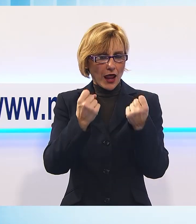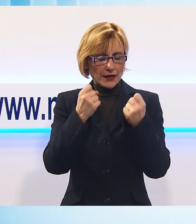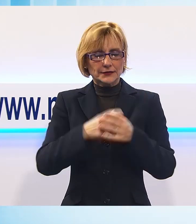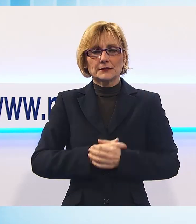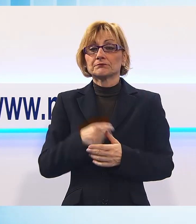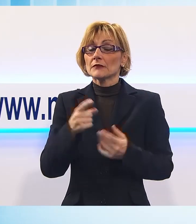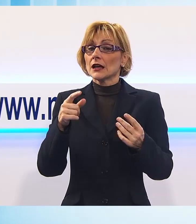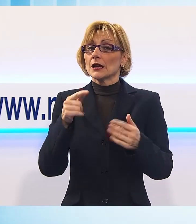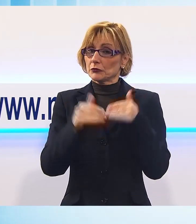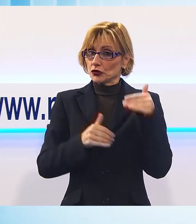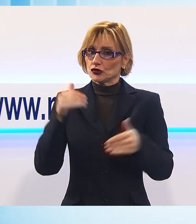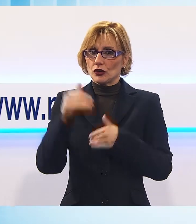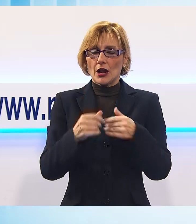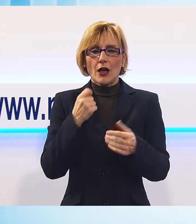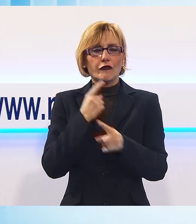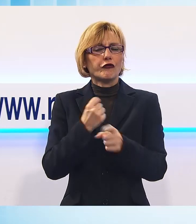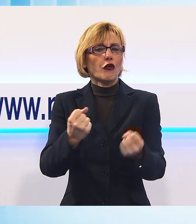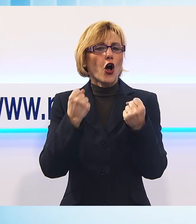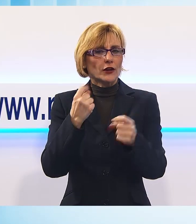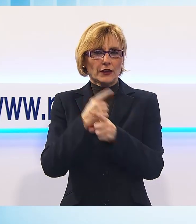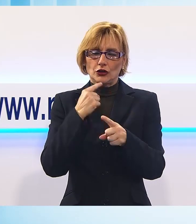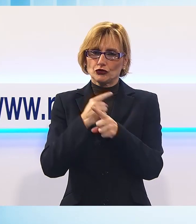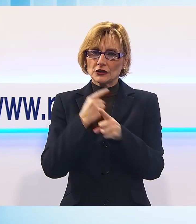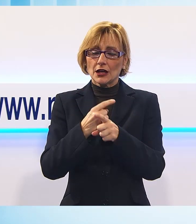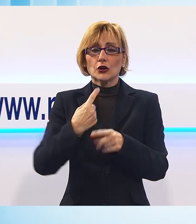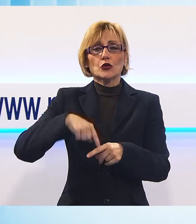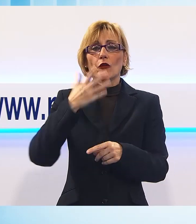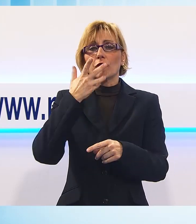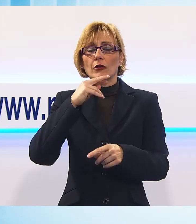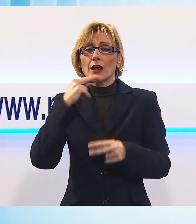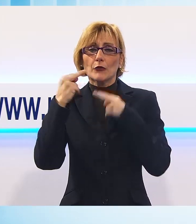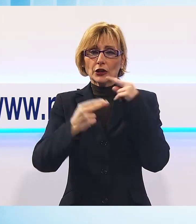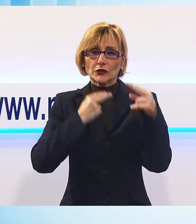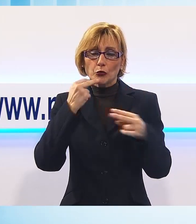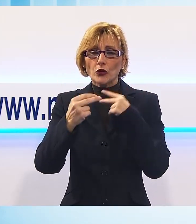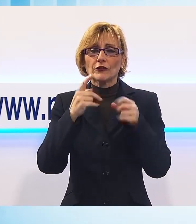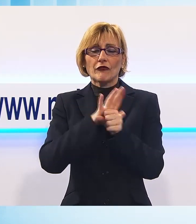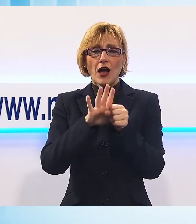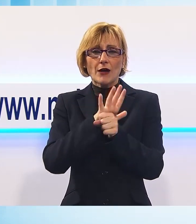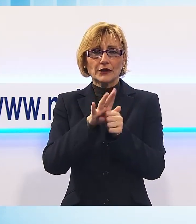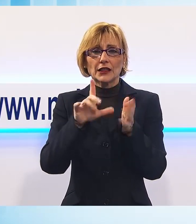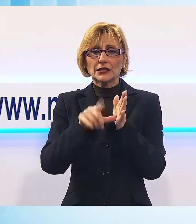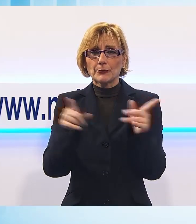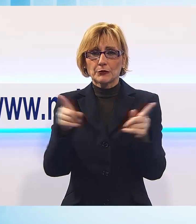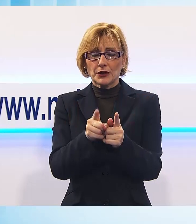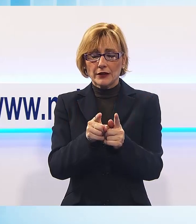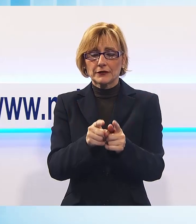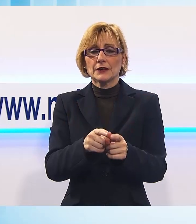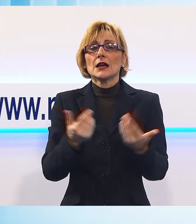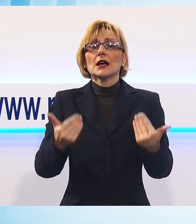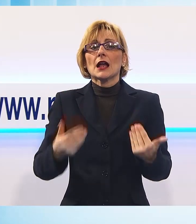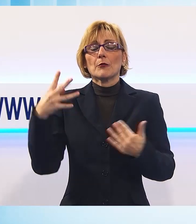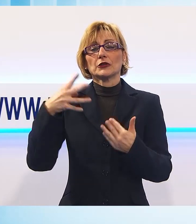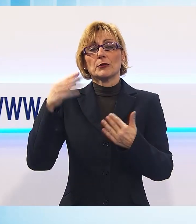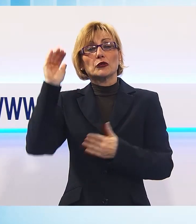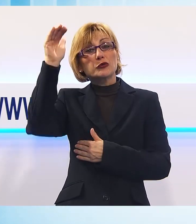cittadino, è molto forte e vogliamo poter dare una risposta alle famiglie in tempi brevi. Il futuro di Campo di Marte potrebbe